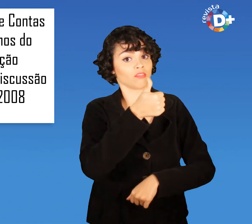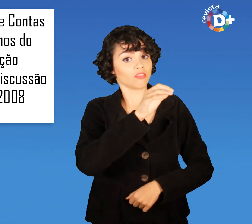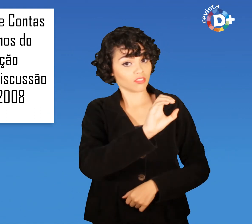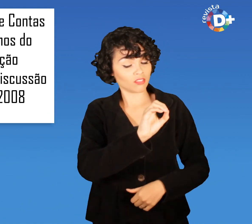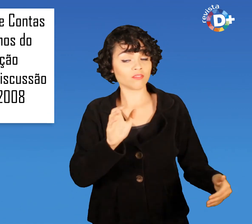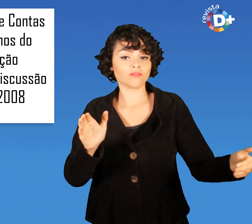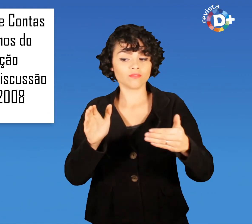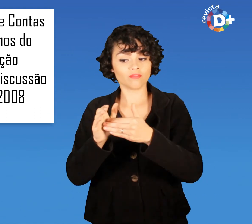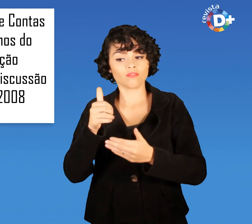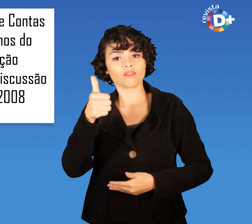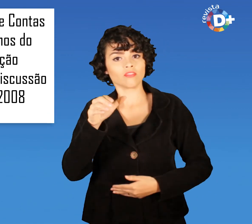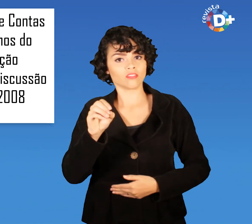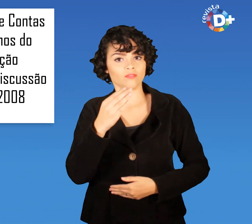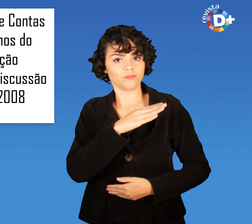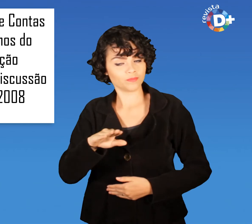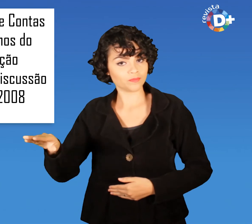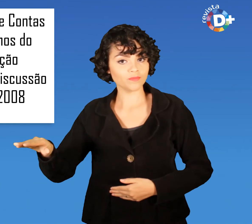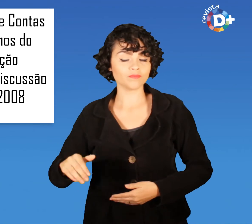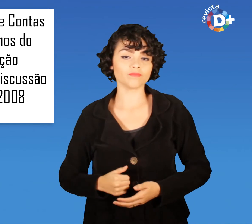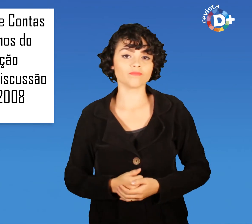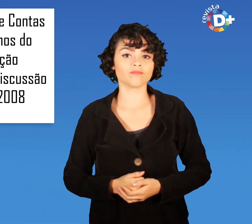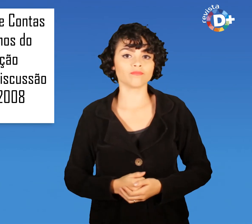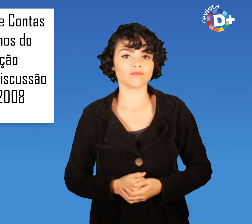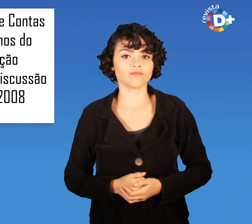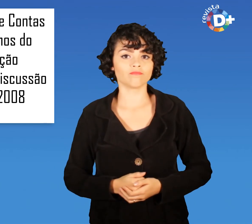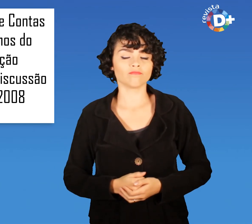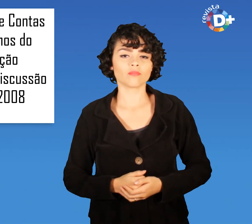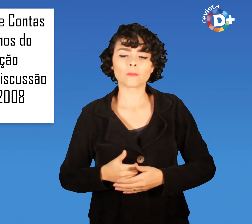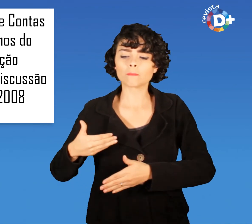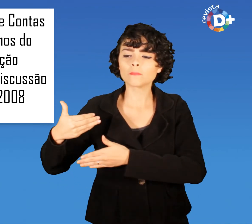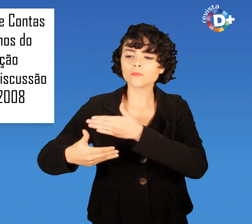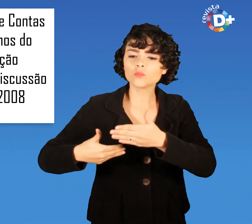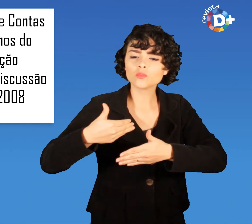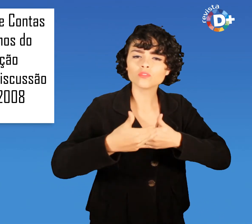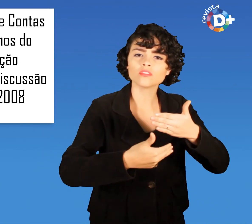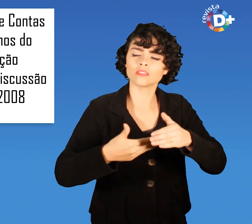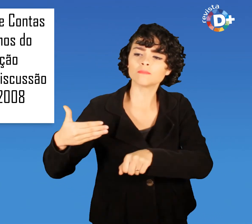às dez e meia da manhã Mecanismos do processo de participação